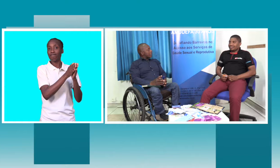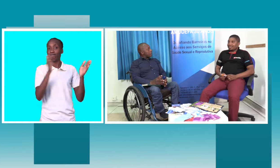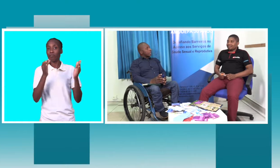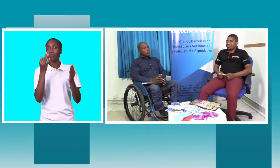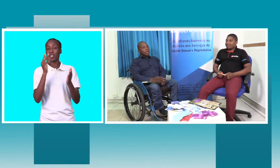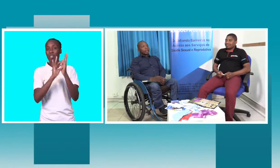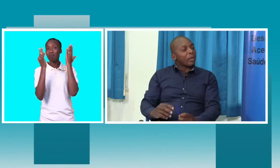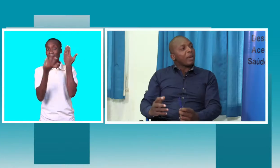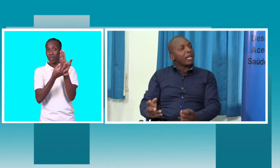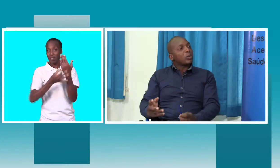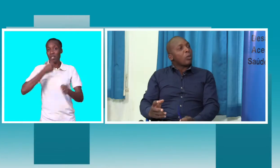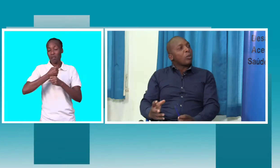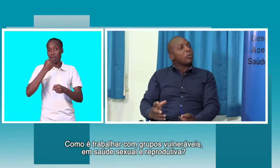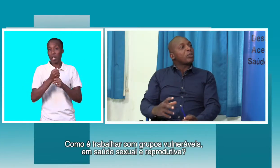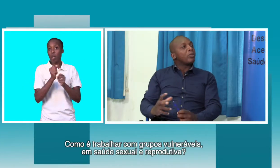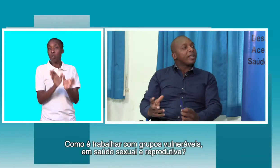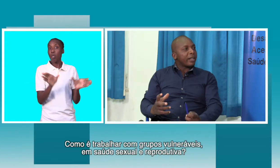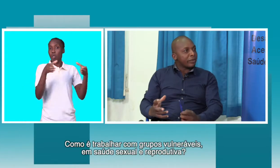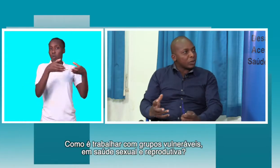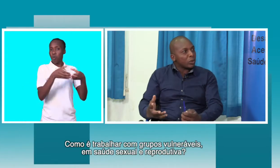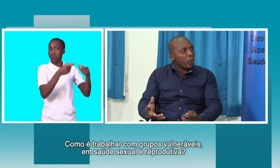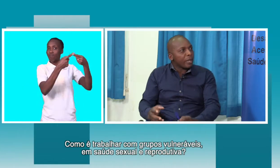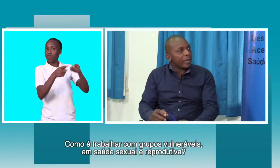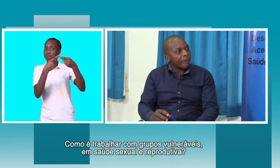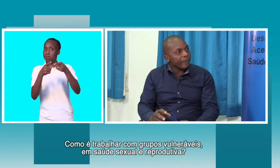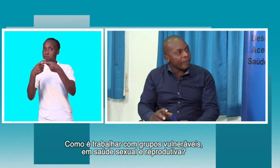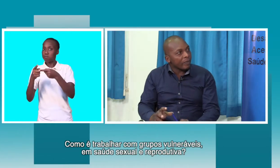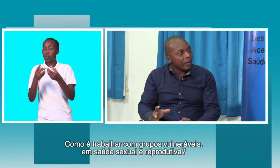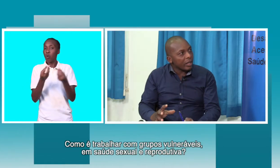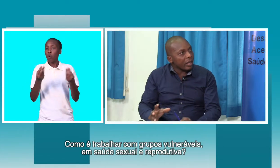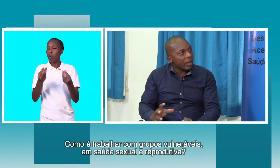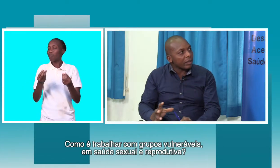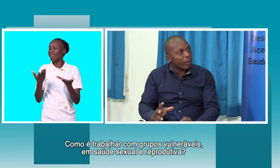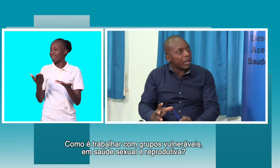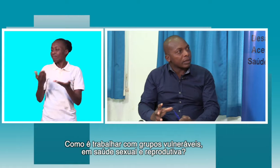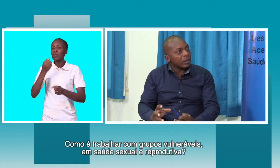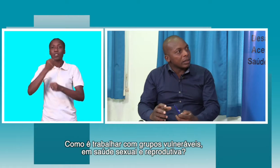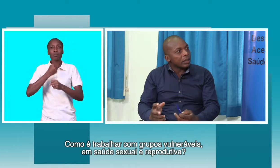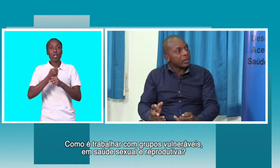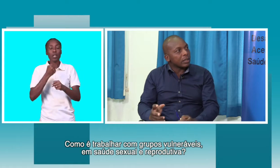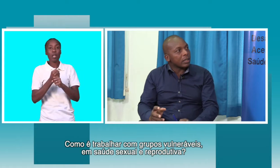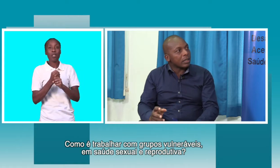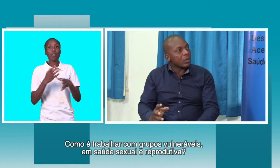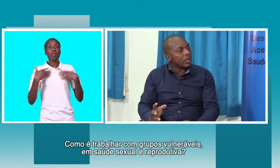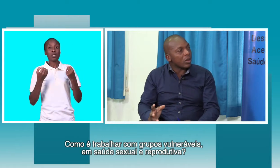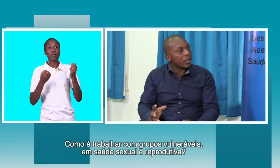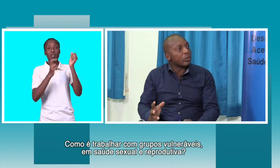trabalhando com grupos vulneráveis. Como é que é trabalhar em saúde sexual e